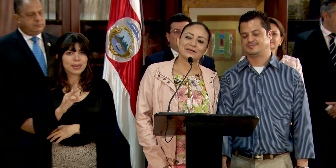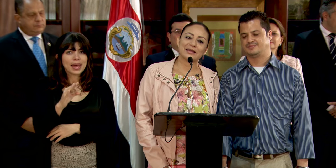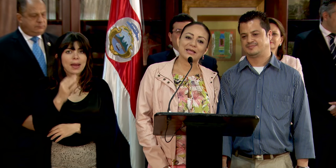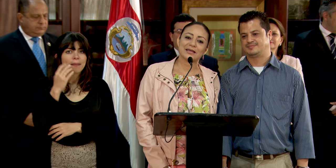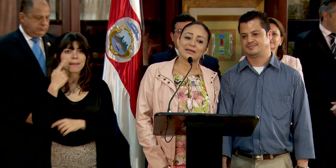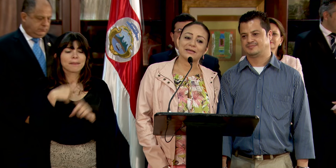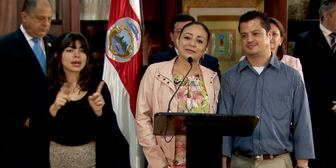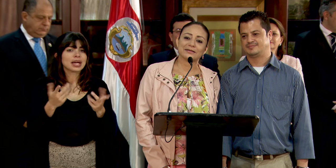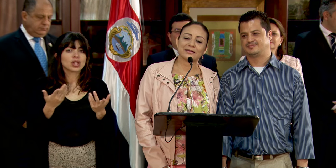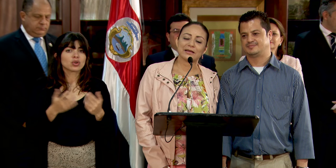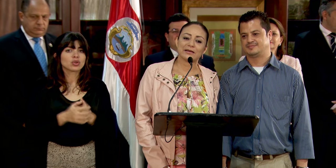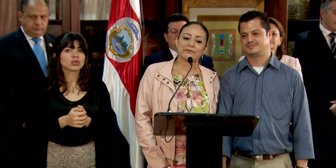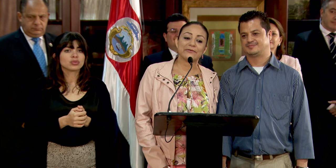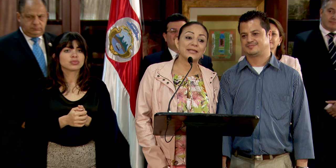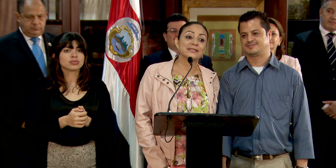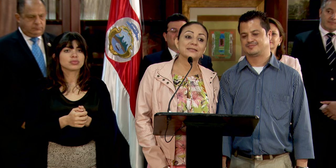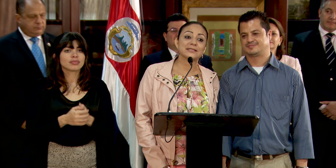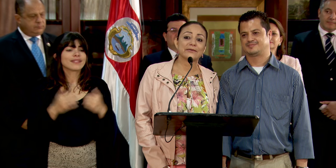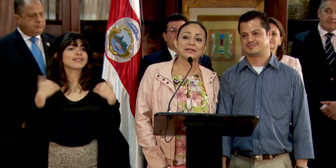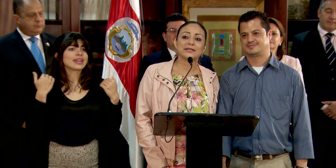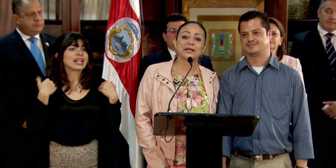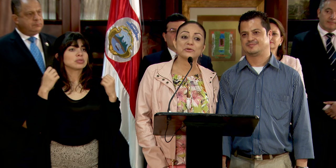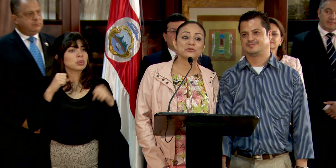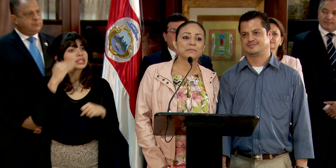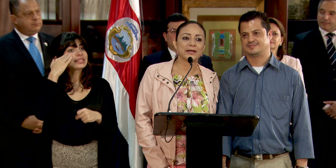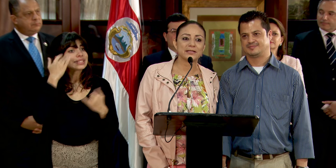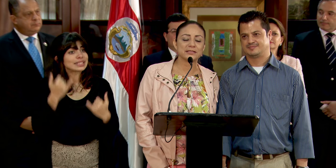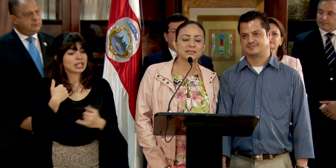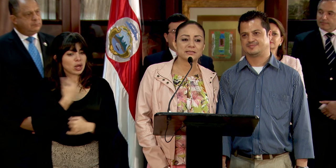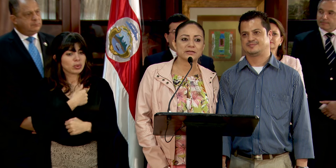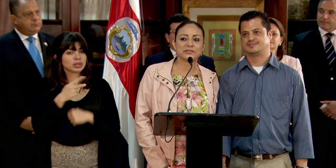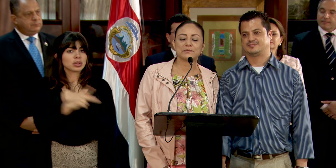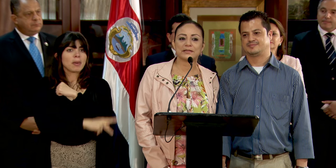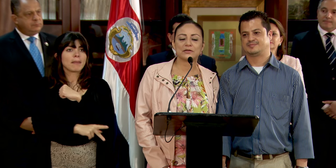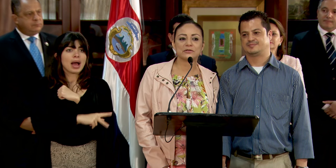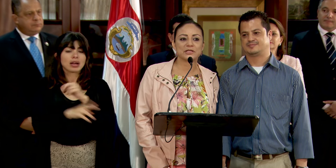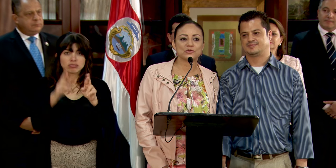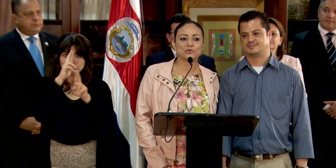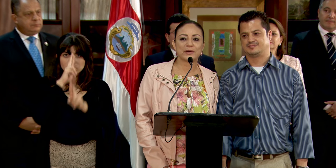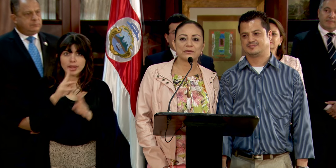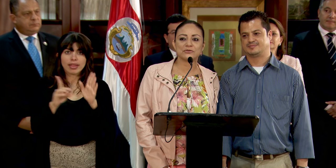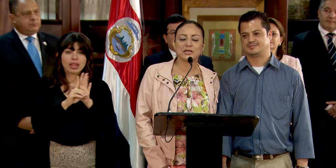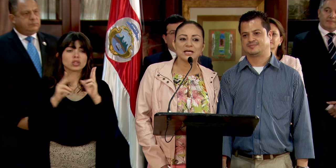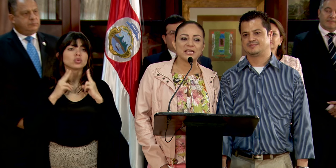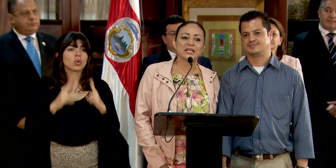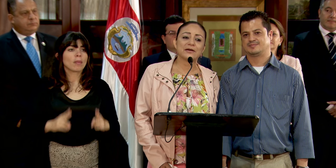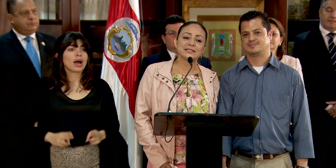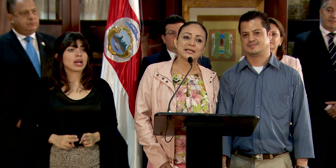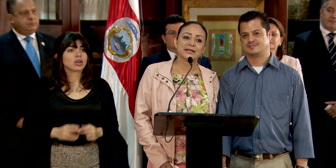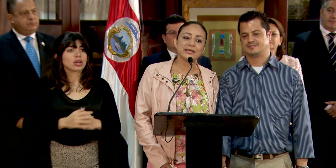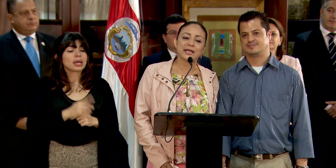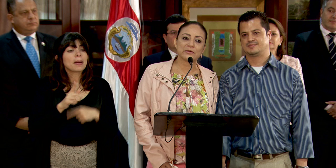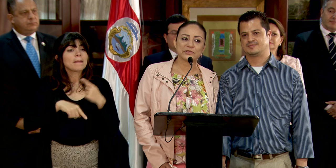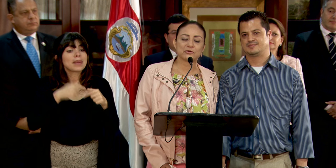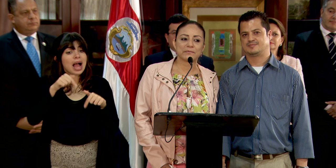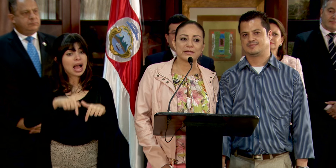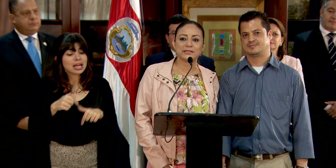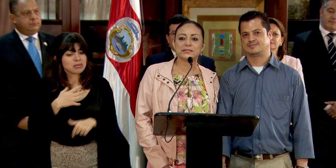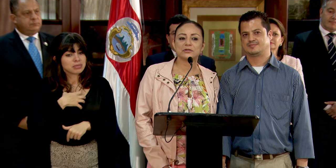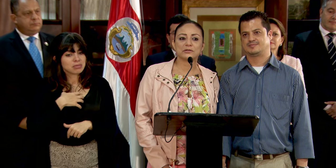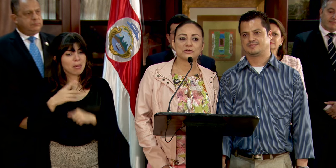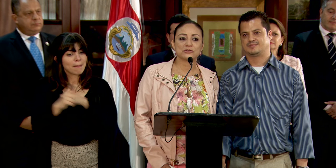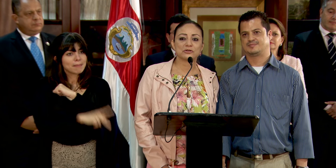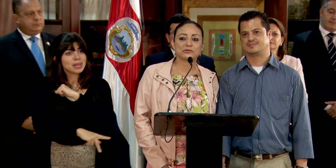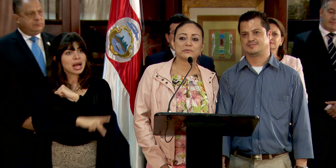felices de saber que ya en nuestro país se respetan los derechos humanos y que va a ser aquí, en nuestro